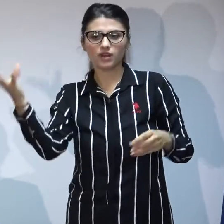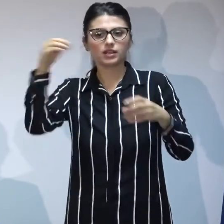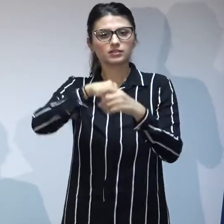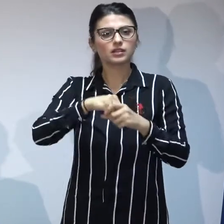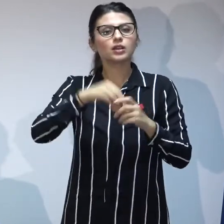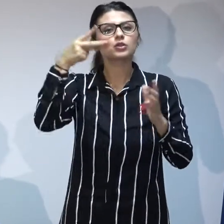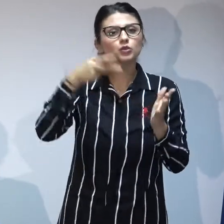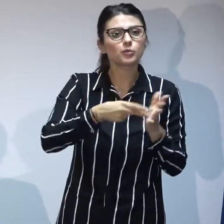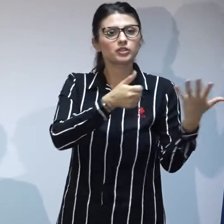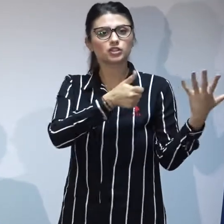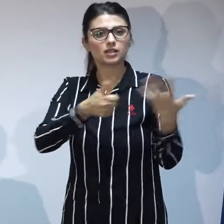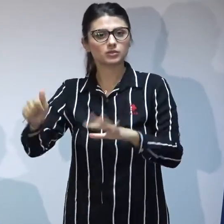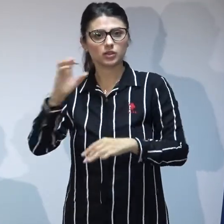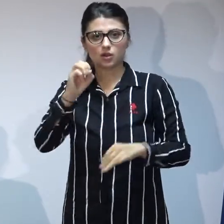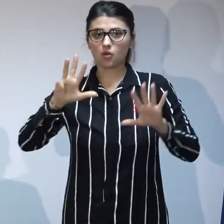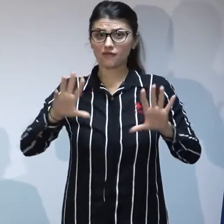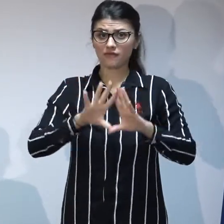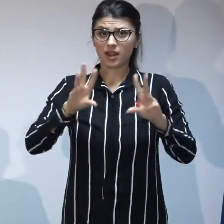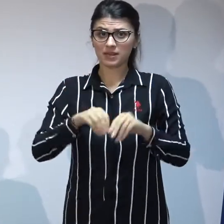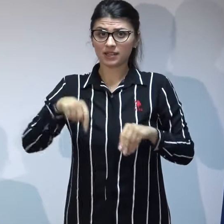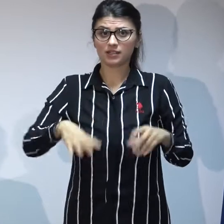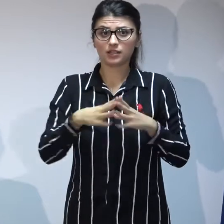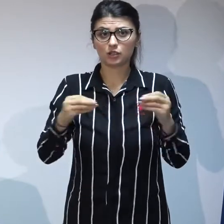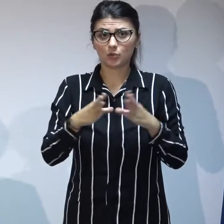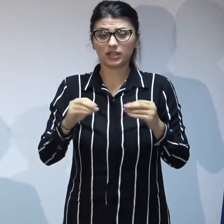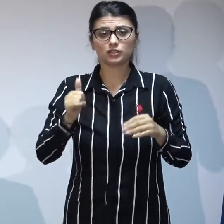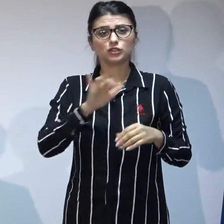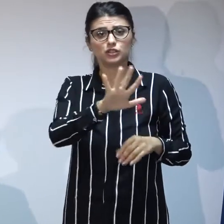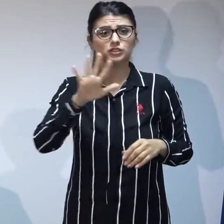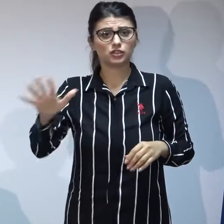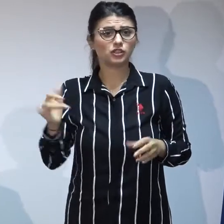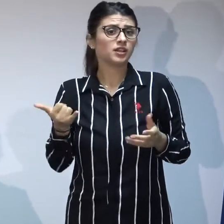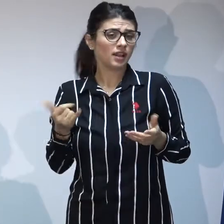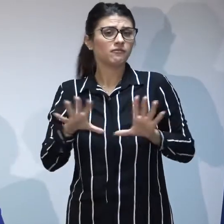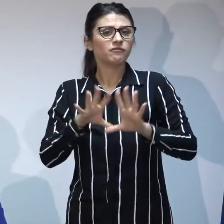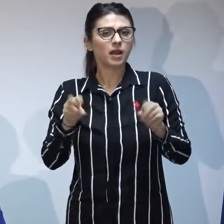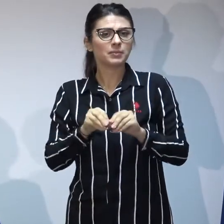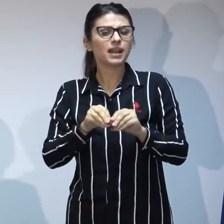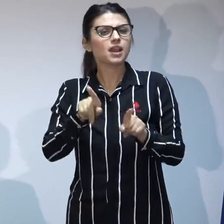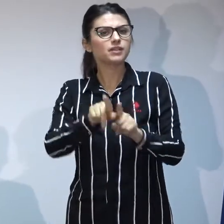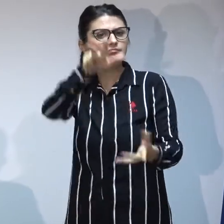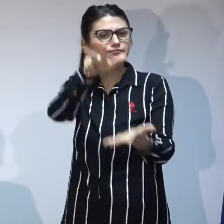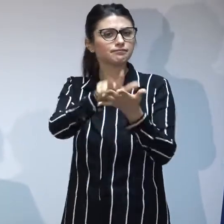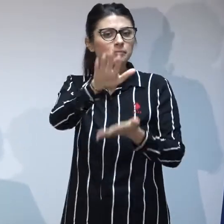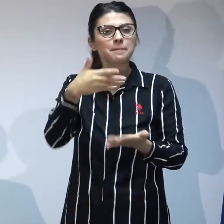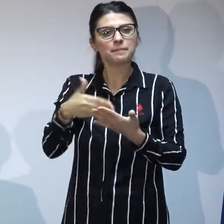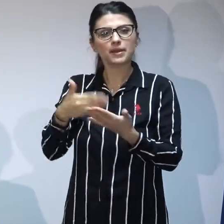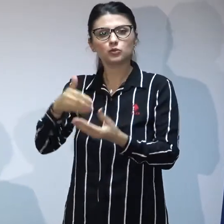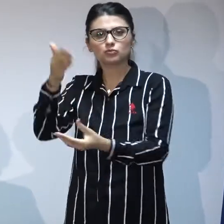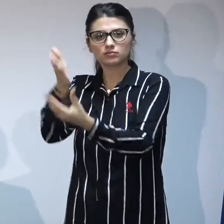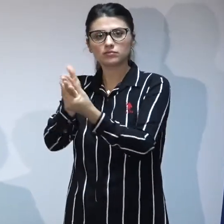2.609 familii în România și 55 de familii atestate pentru adopția